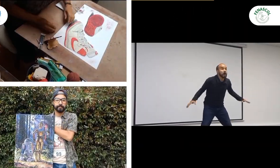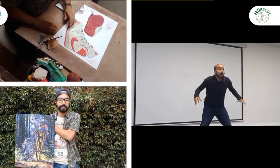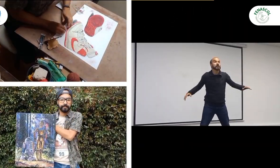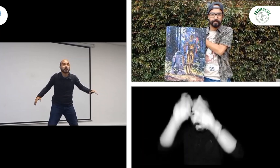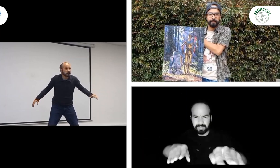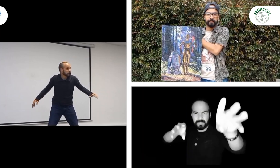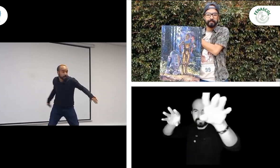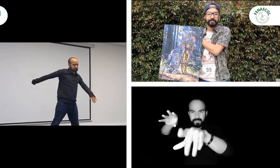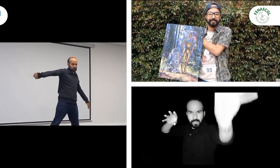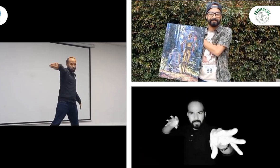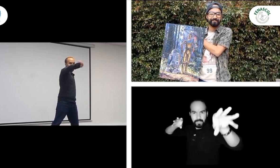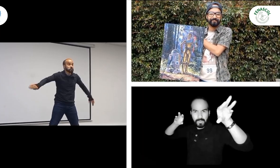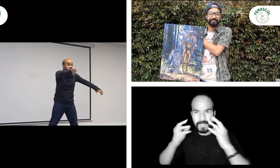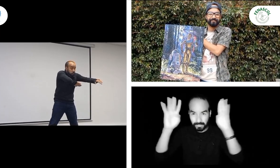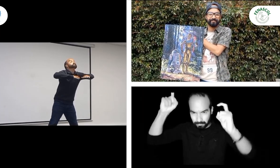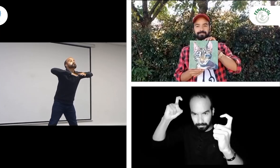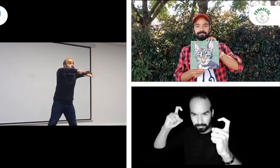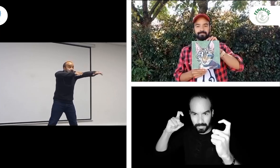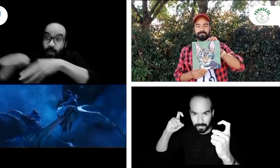Se mató el video de